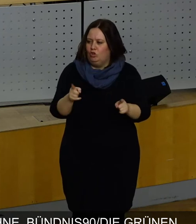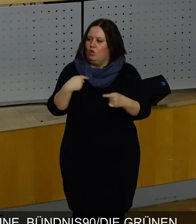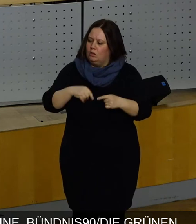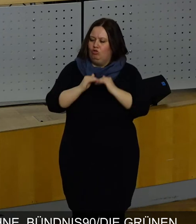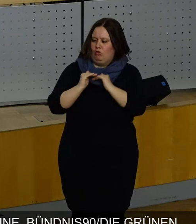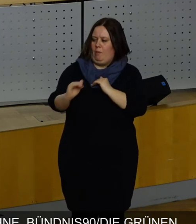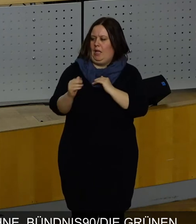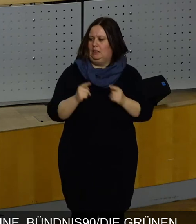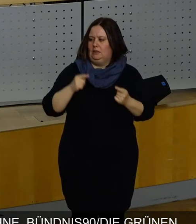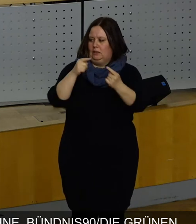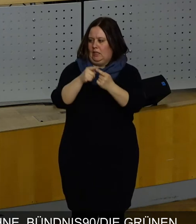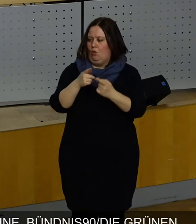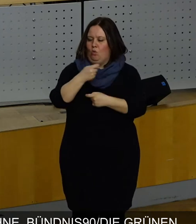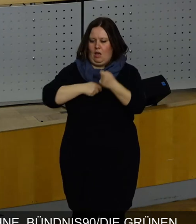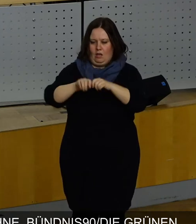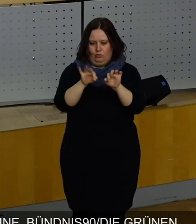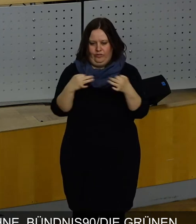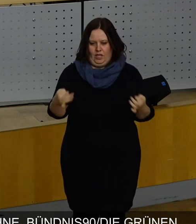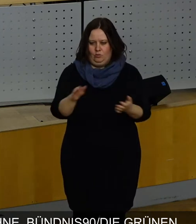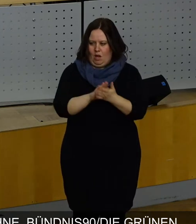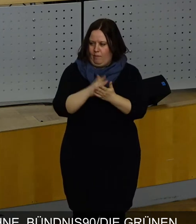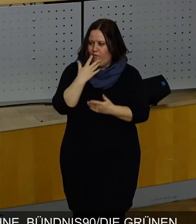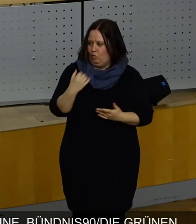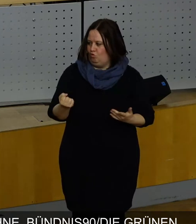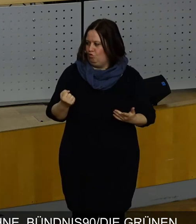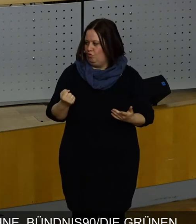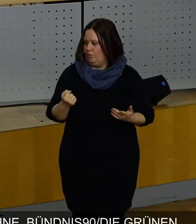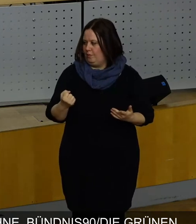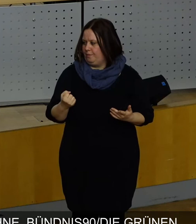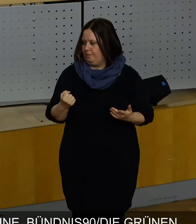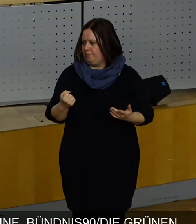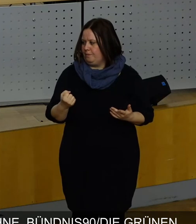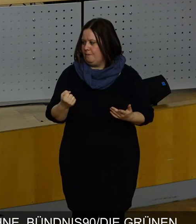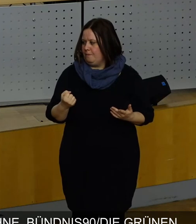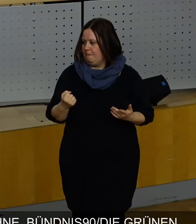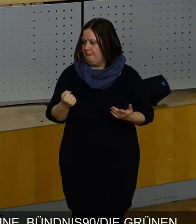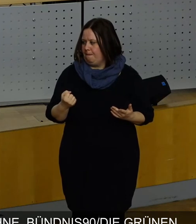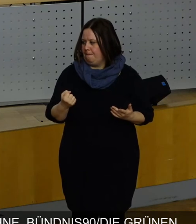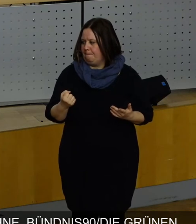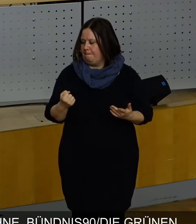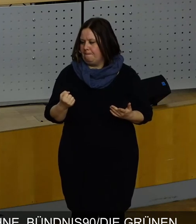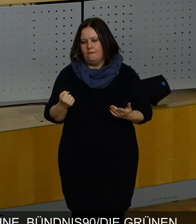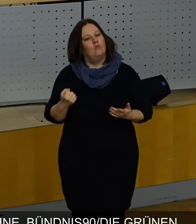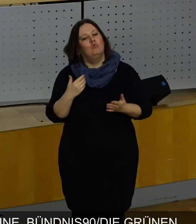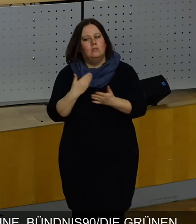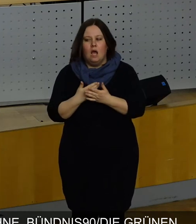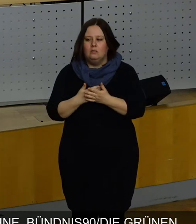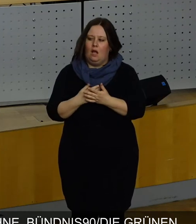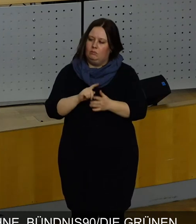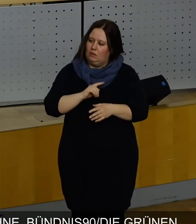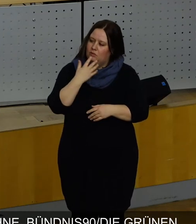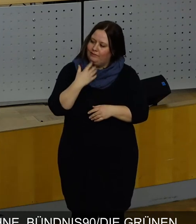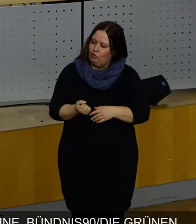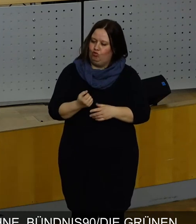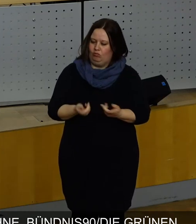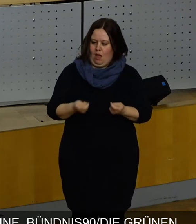Stabilität und Handlungsfähigkeit stehen. Und deswegen möchte ich